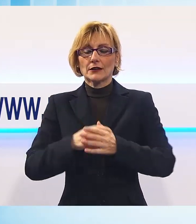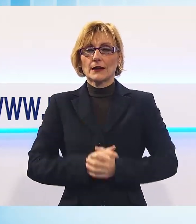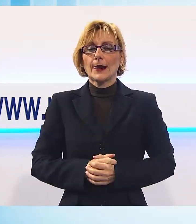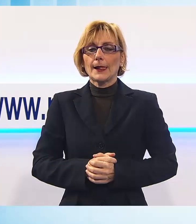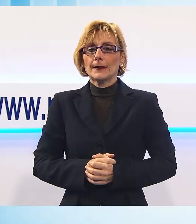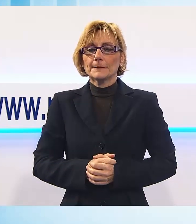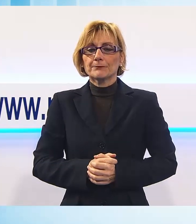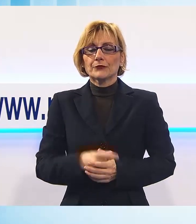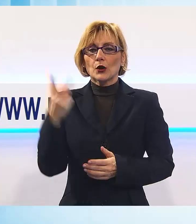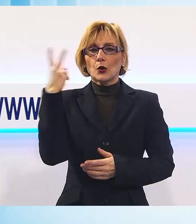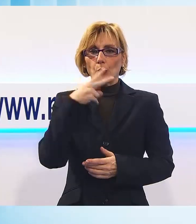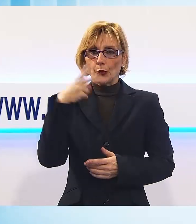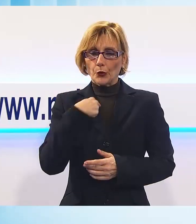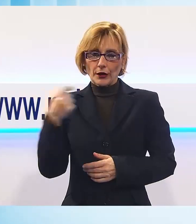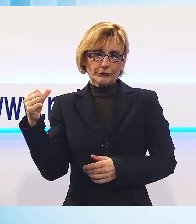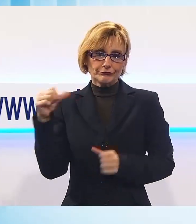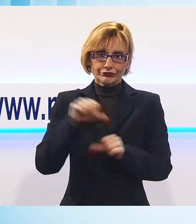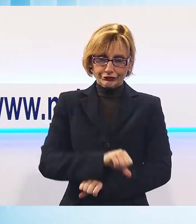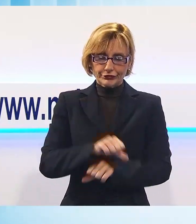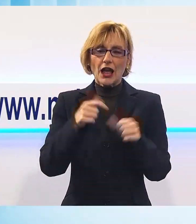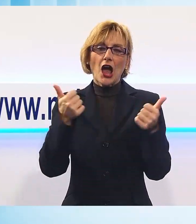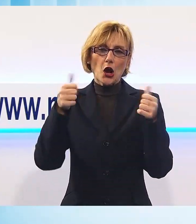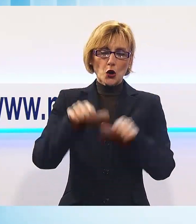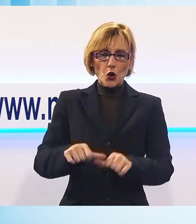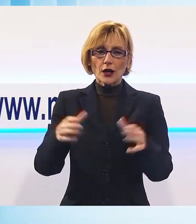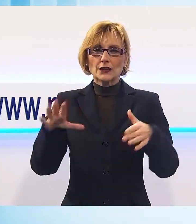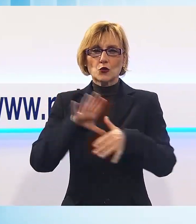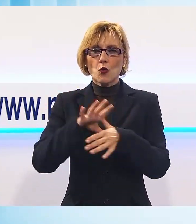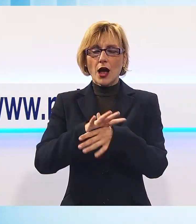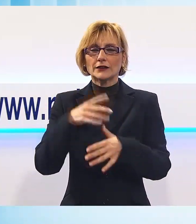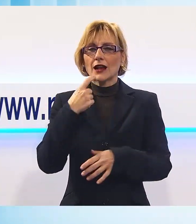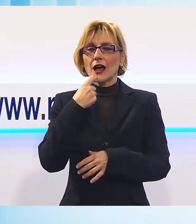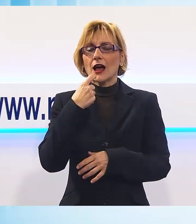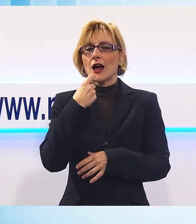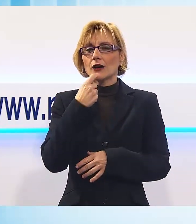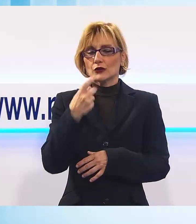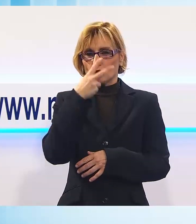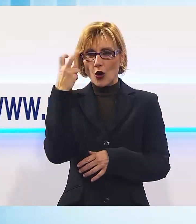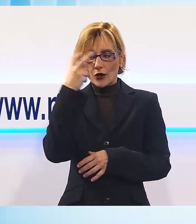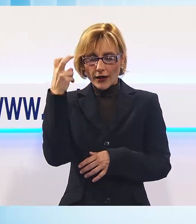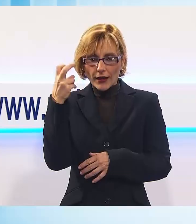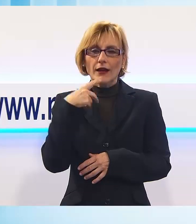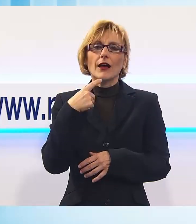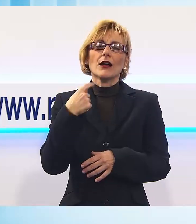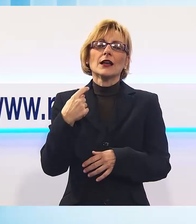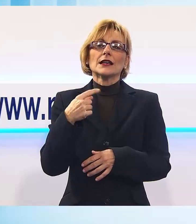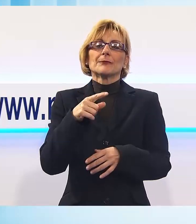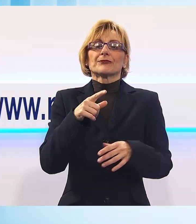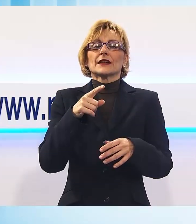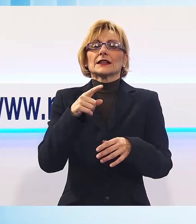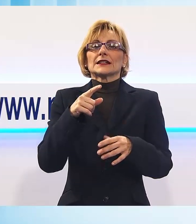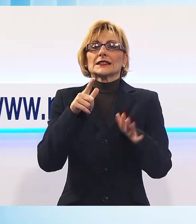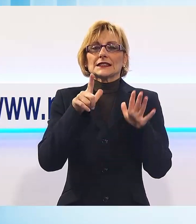Lucca Kettonfo, il solito cliché, ancora una sconfitta per la squadra rossonera che cede nettamente al Florenzi a 7 a 37 e vede